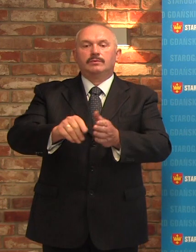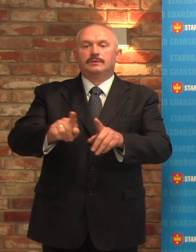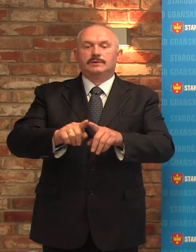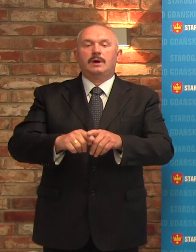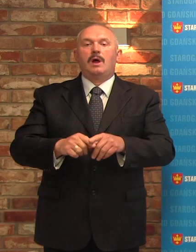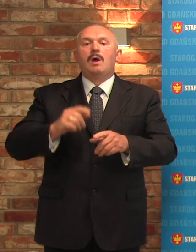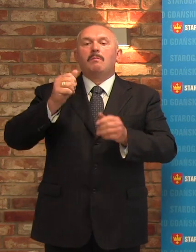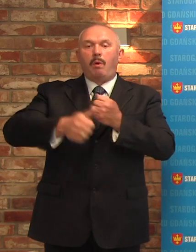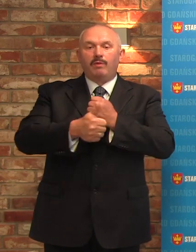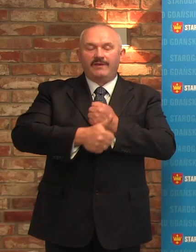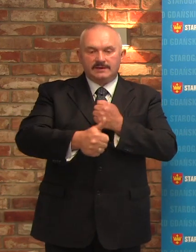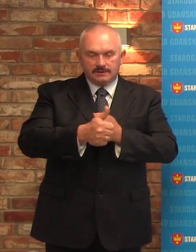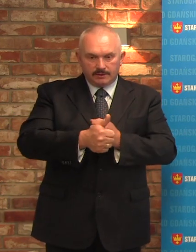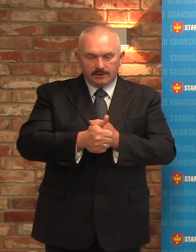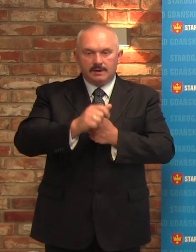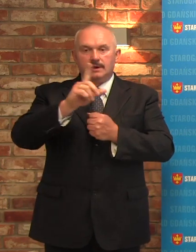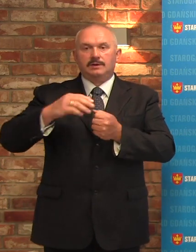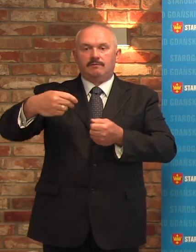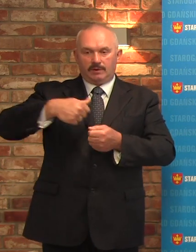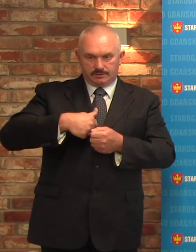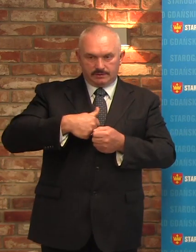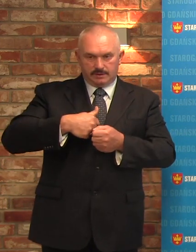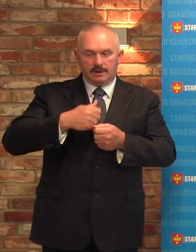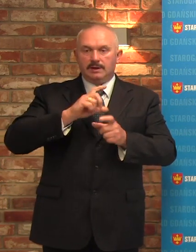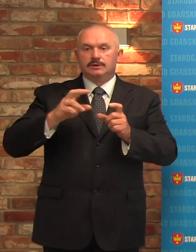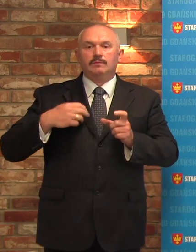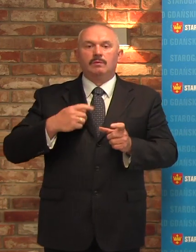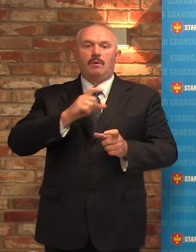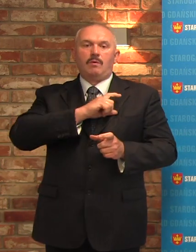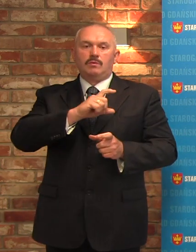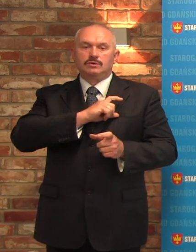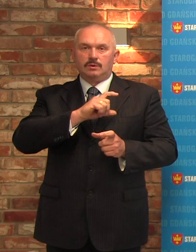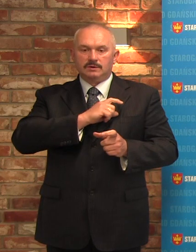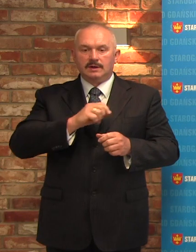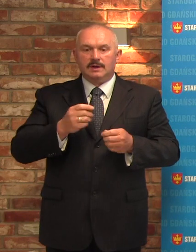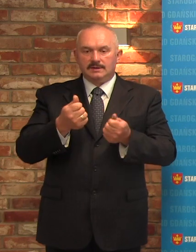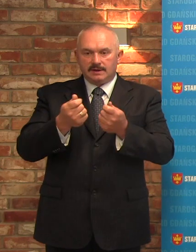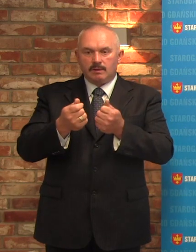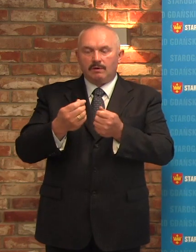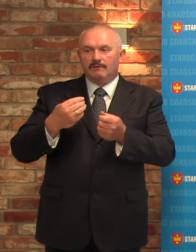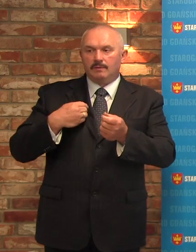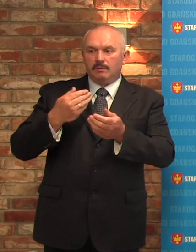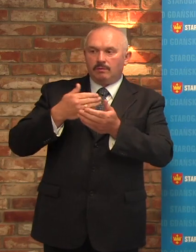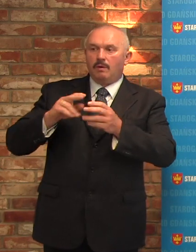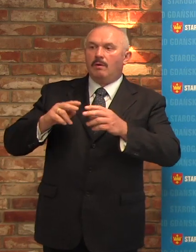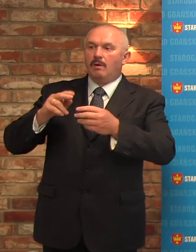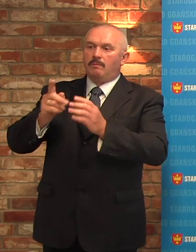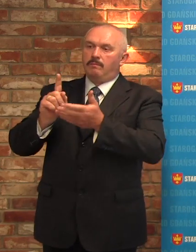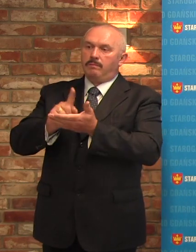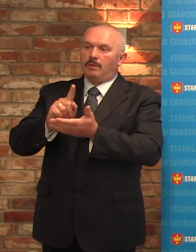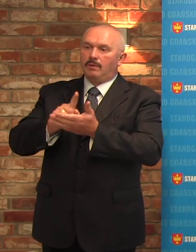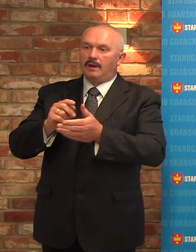czy odprowadził należne podatki do Urzędu Skarbowego, czy wydatkował za pokwitowaniem całą